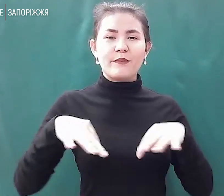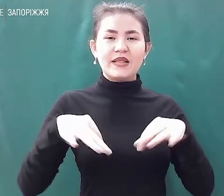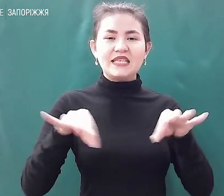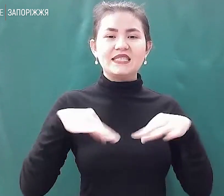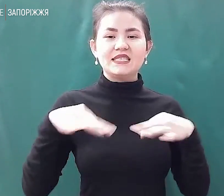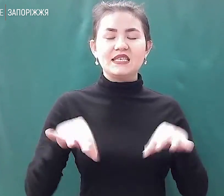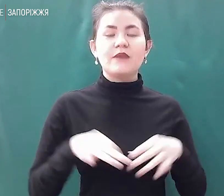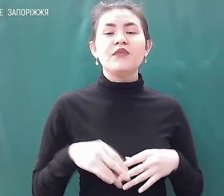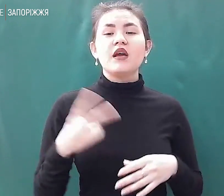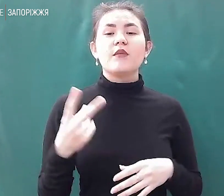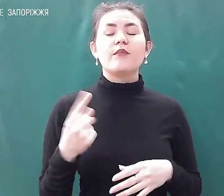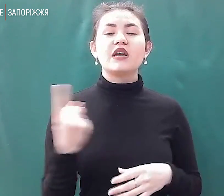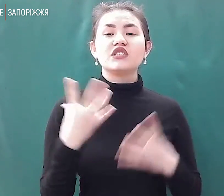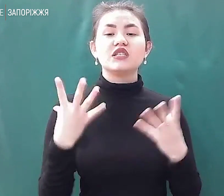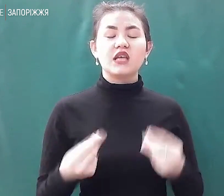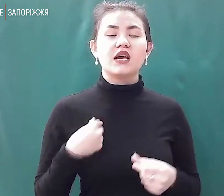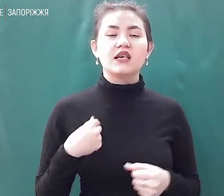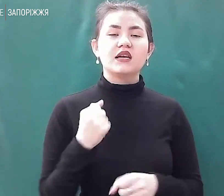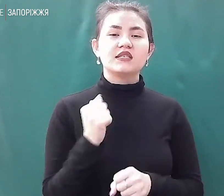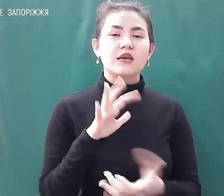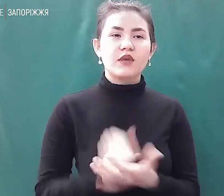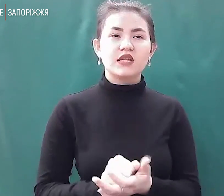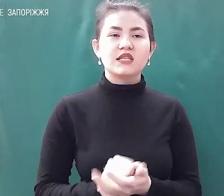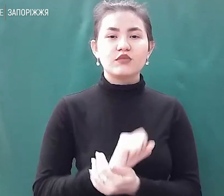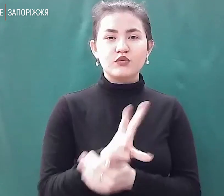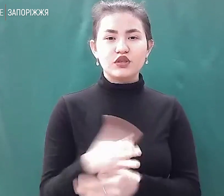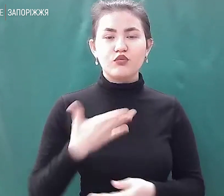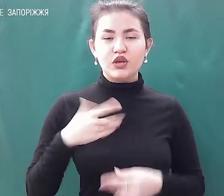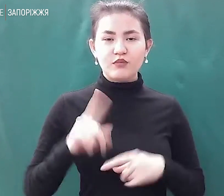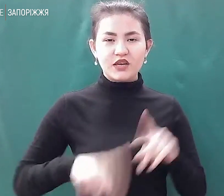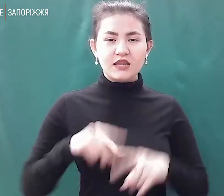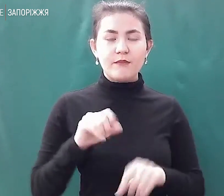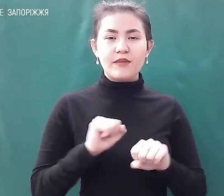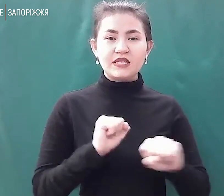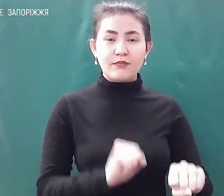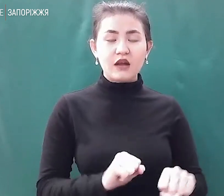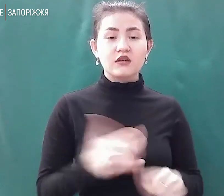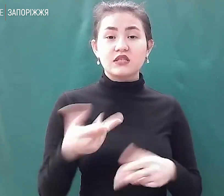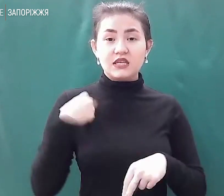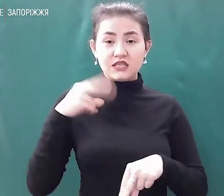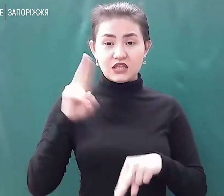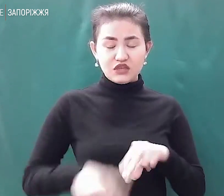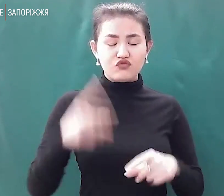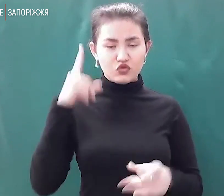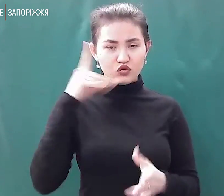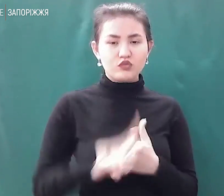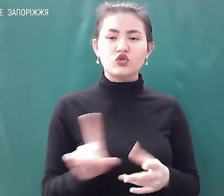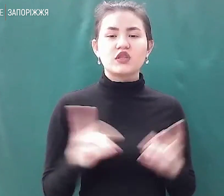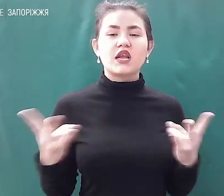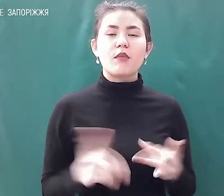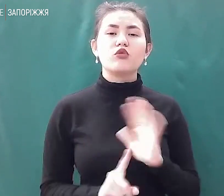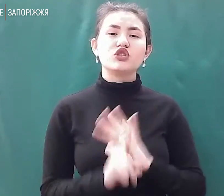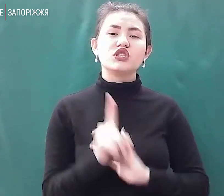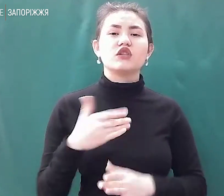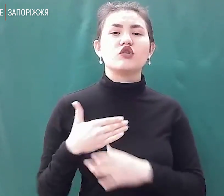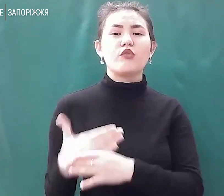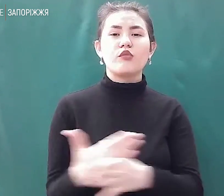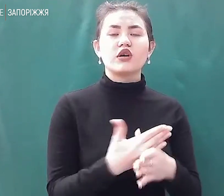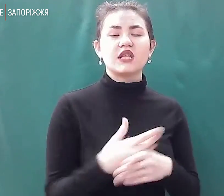займався тим, аби забезпечити своїм рідним безпеку. Як тільки з цим закінчив, то зрозумів, що треба починати допомагати нам захищатися. І разом